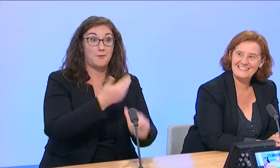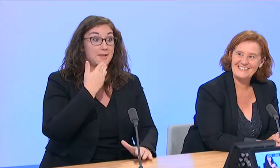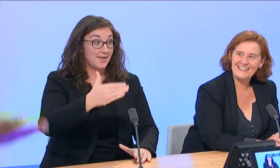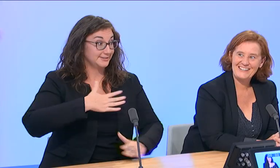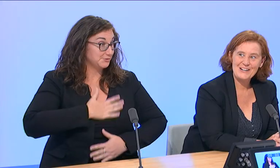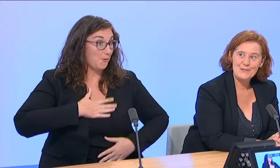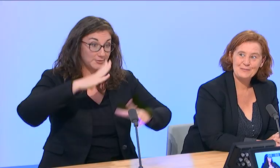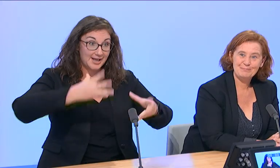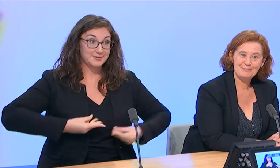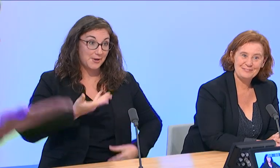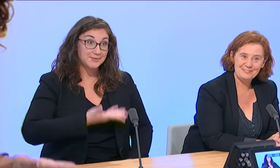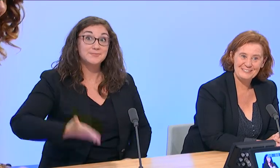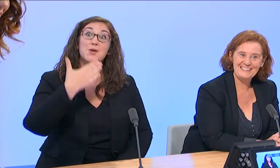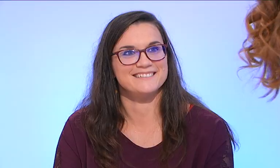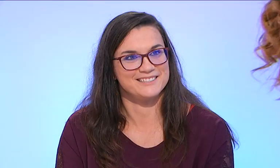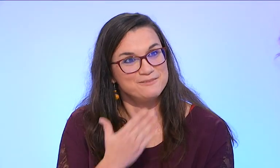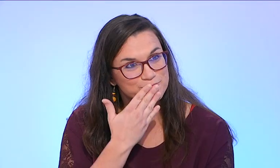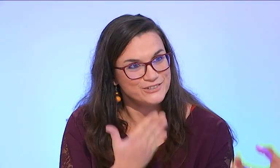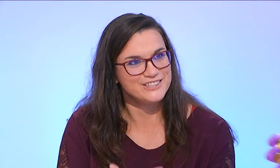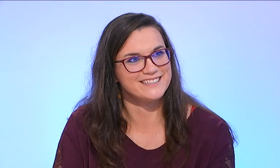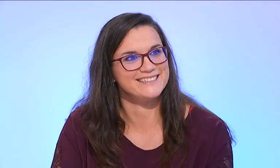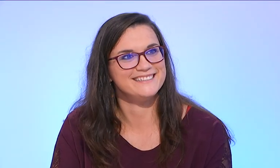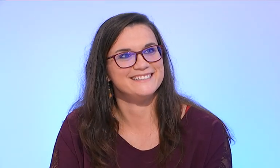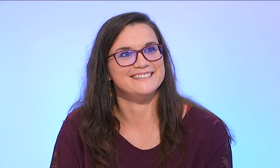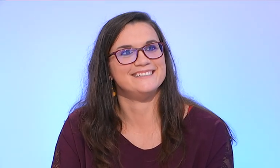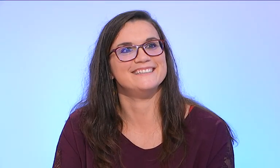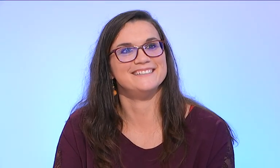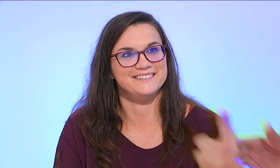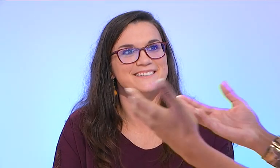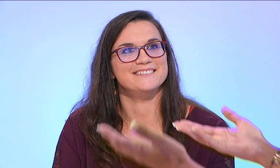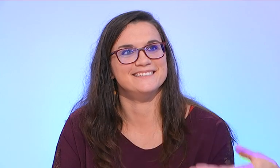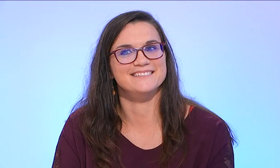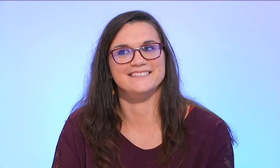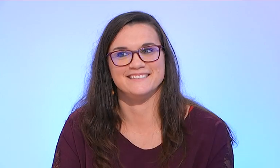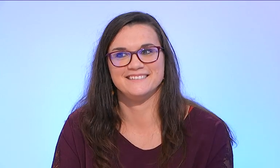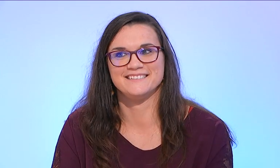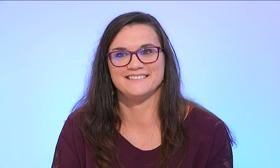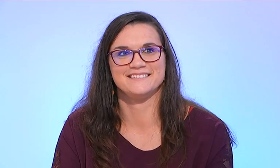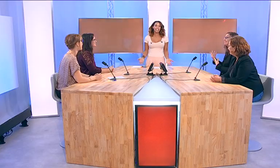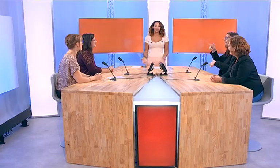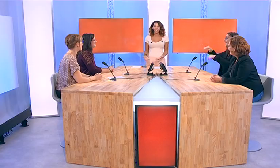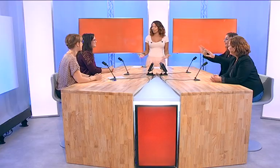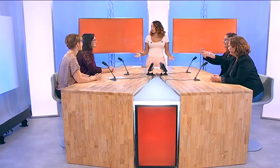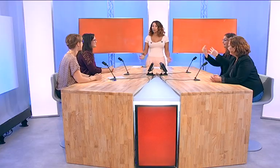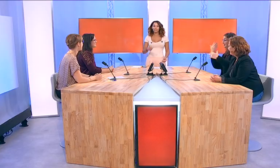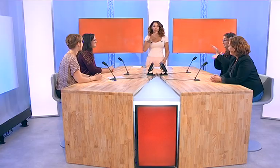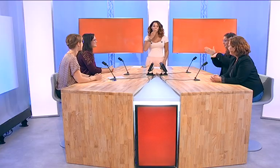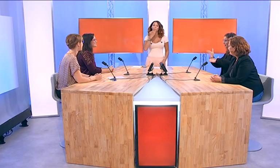'abord, bonjour, et puis soyez les bienvenus. Je montre aux téléspectateurs, quand même, la façon dont on dit bonjour, donc